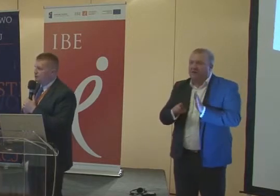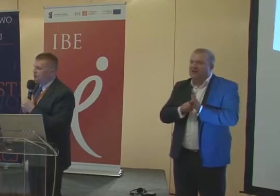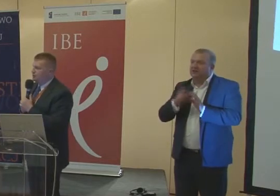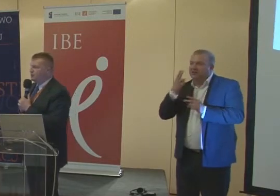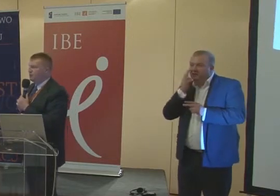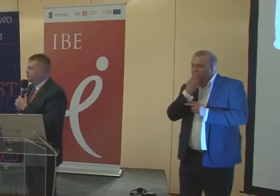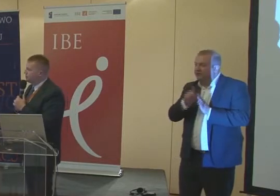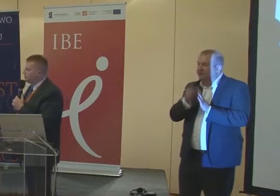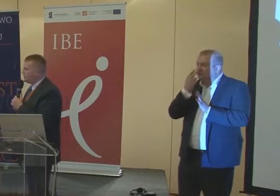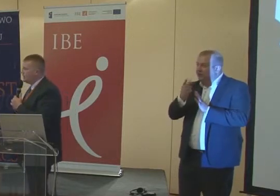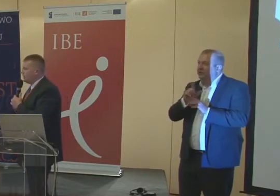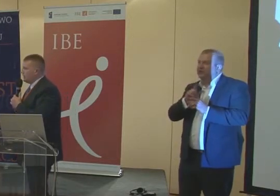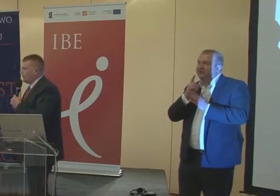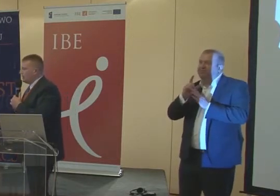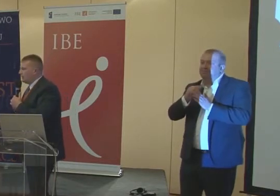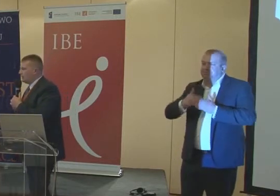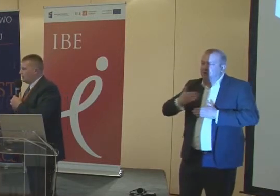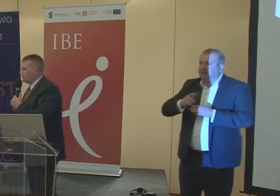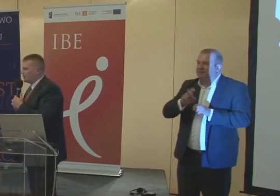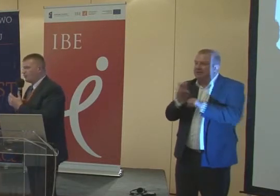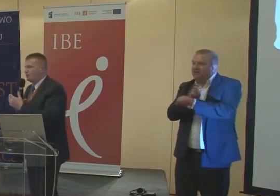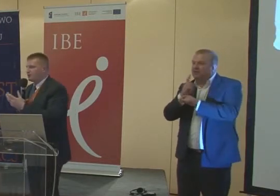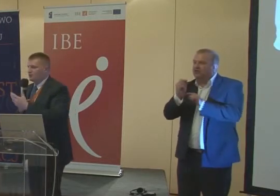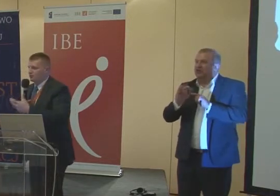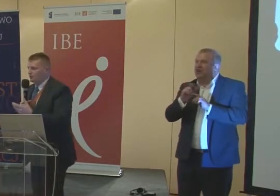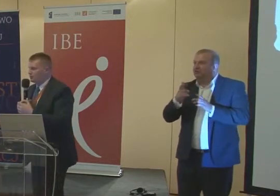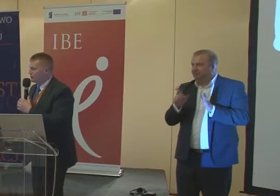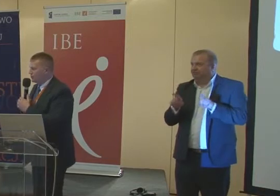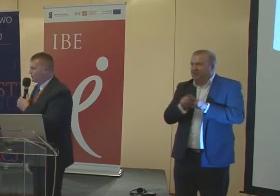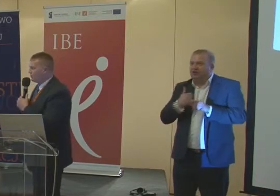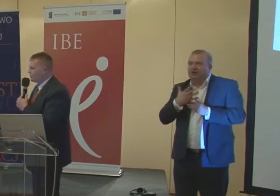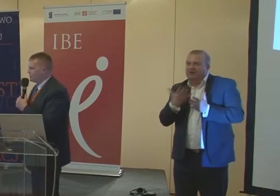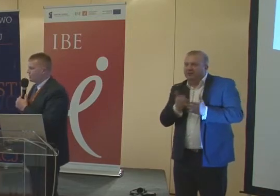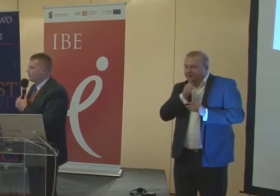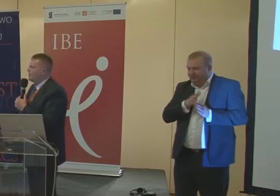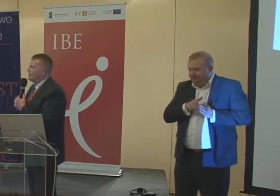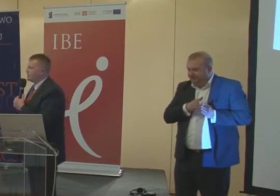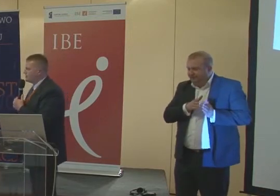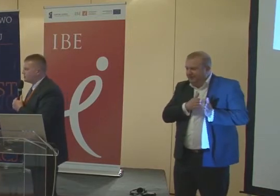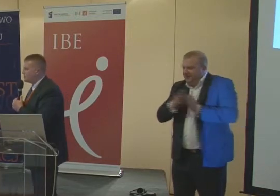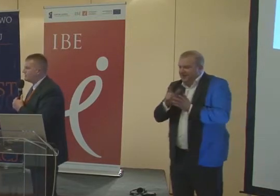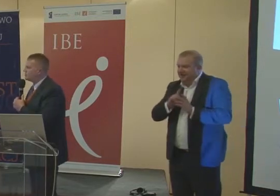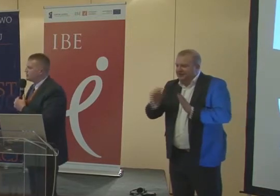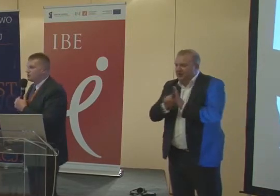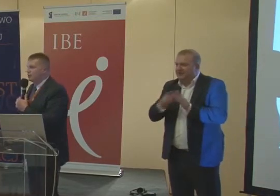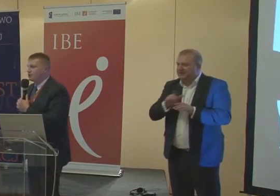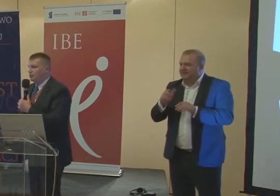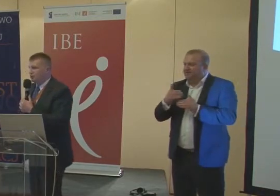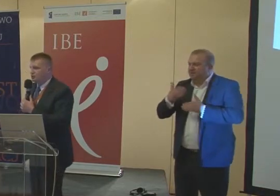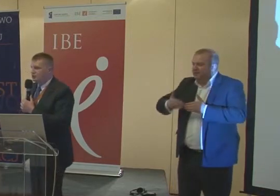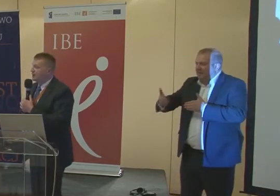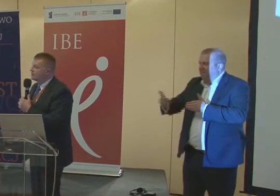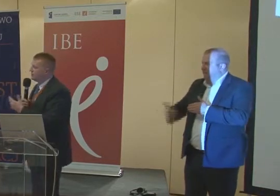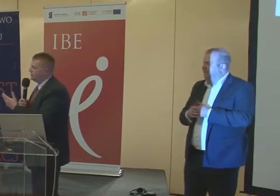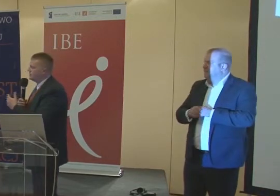zauważyli, postęp techniczny idzie, jakby oni też dostosowują się do tego postępu technicznego. Często są takie sytuacje, że nie chcą oni